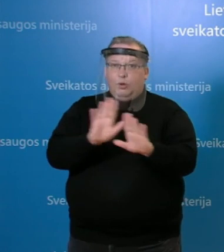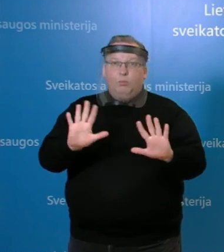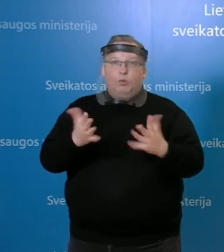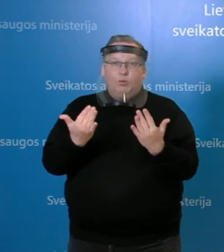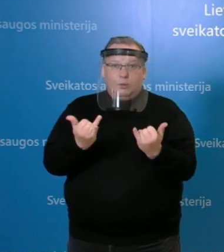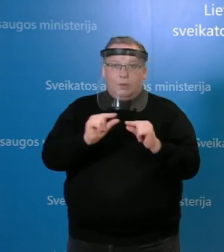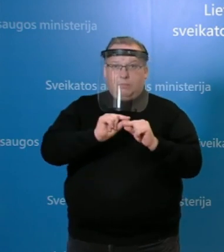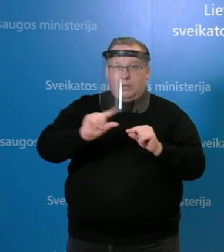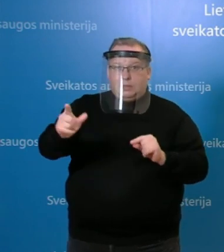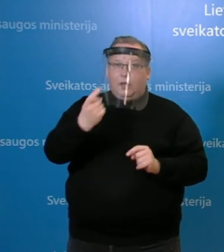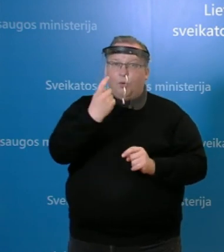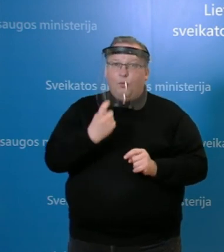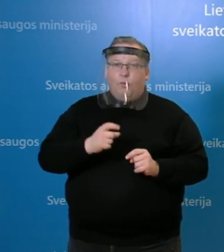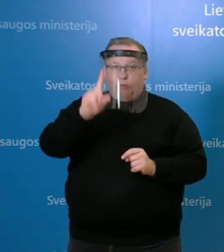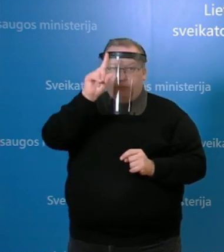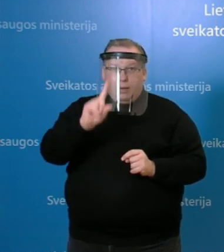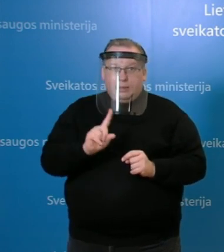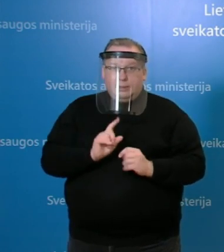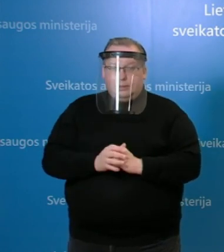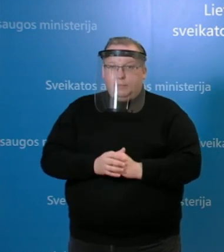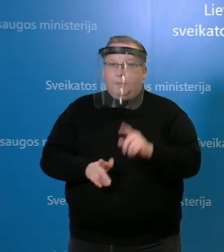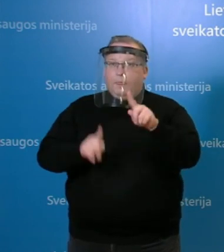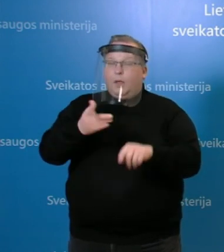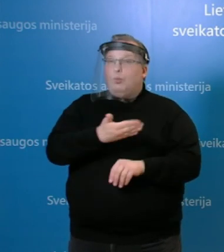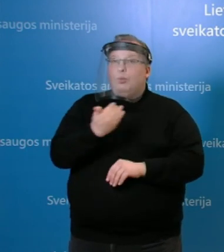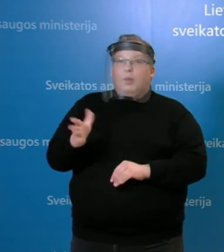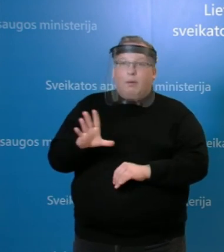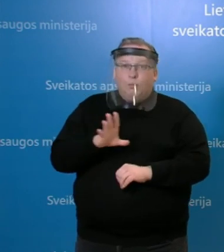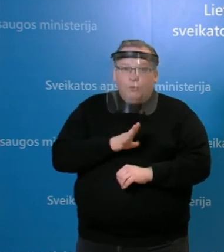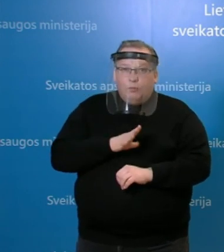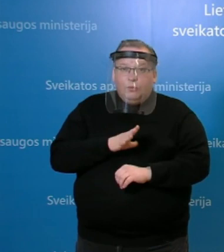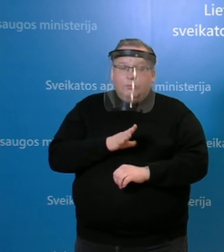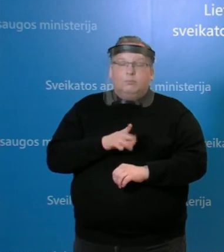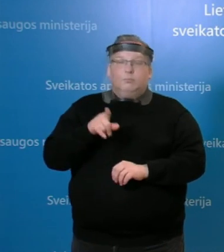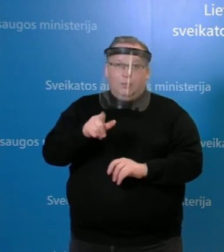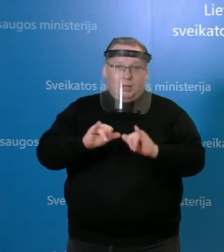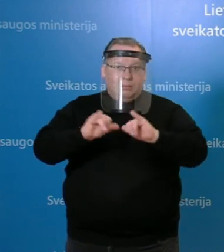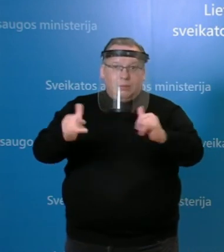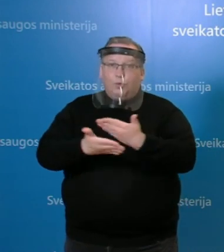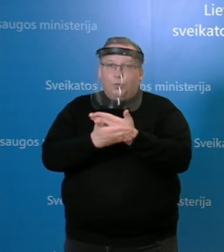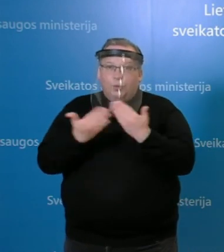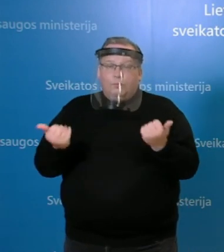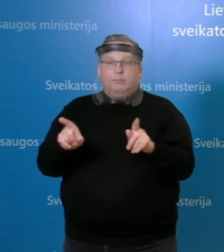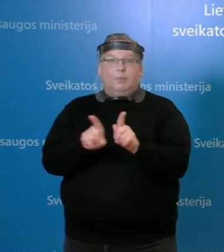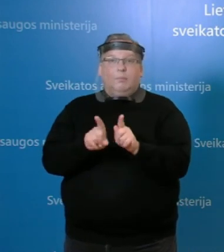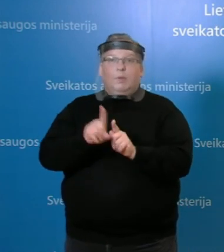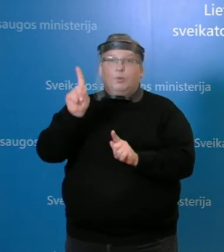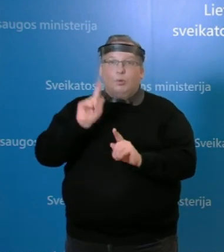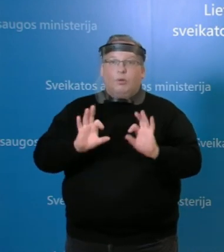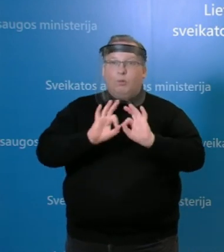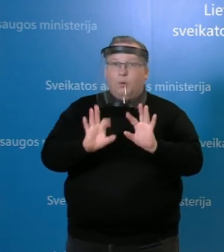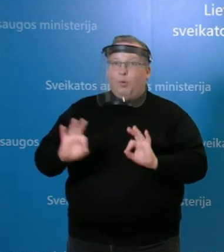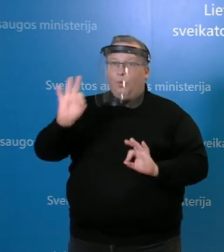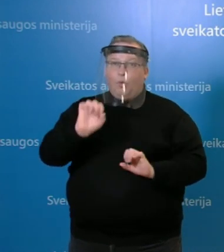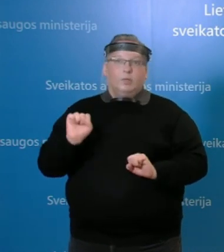prasidėjo kovo mėnesį. Tai jeigu nebuvo įveštinio, tai būtent dėl to ir neplito. Kitas dalykas taip pat norėčiau pakomentuoti dėl